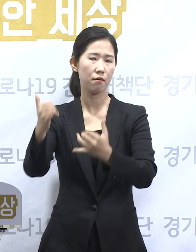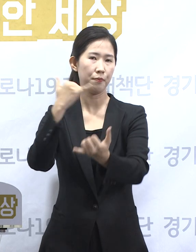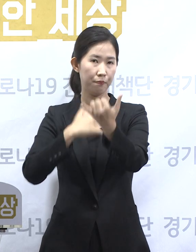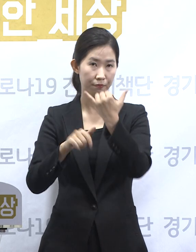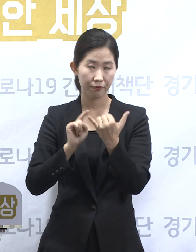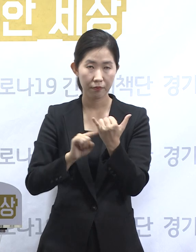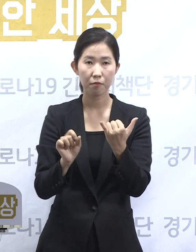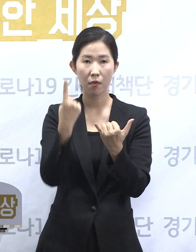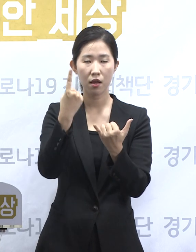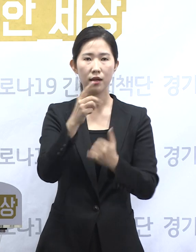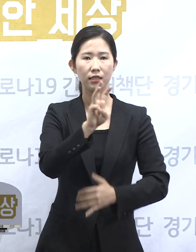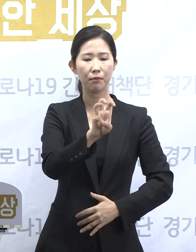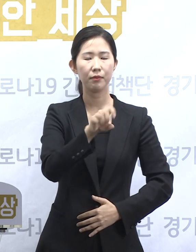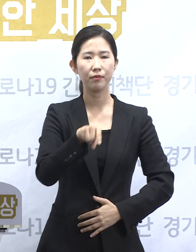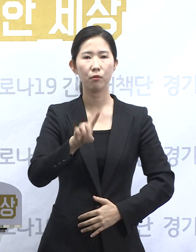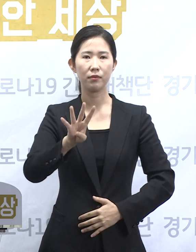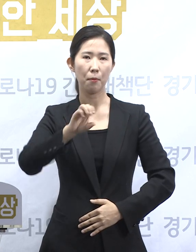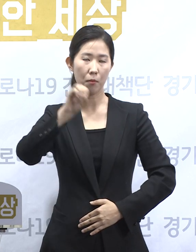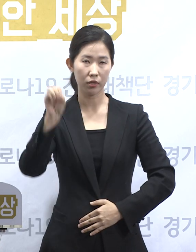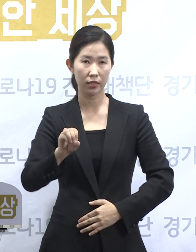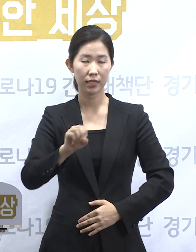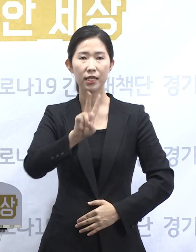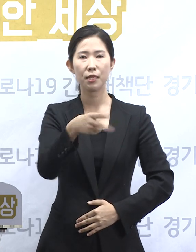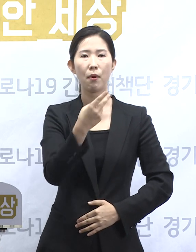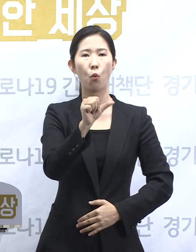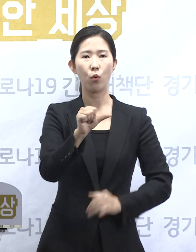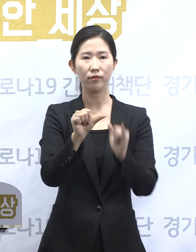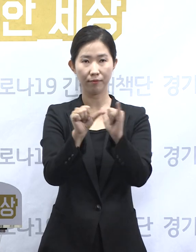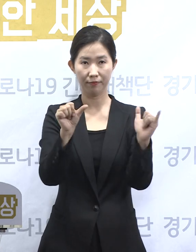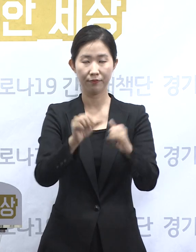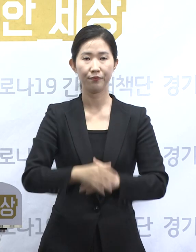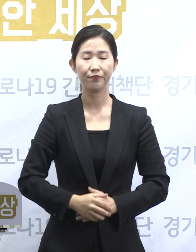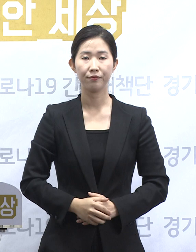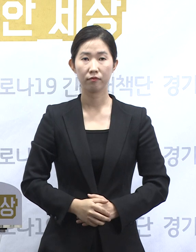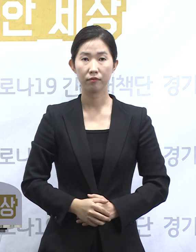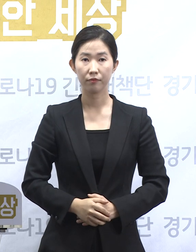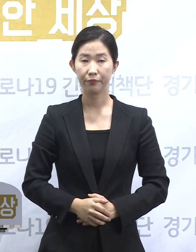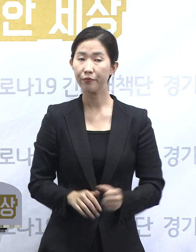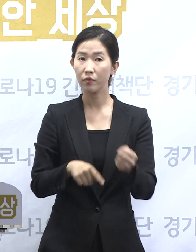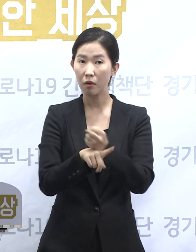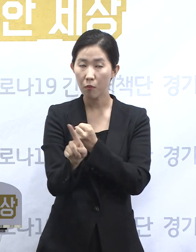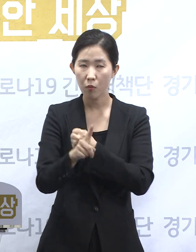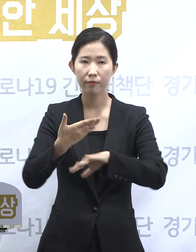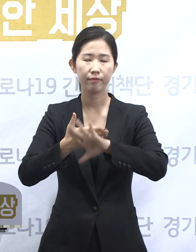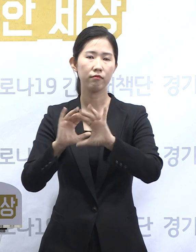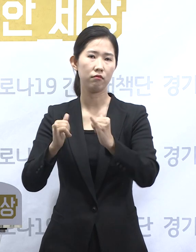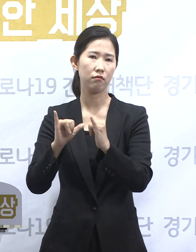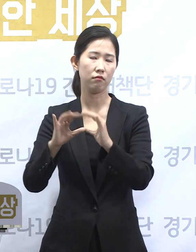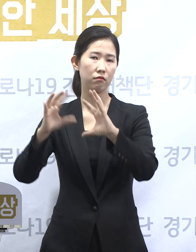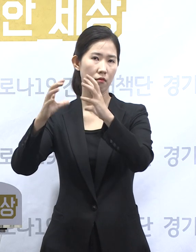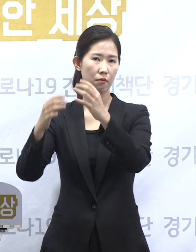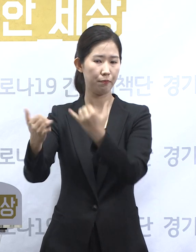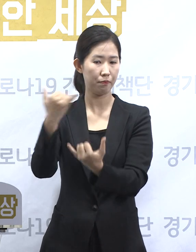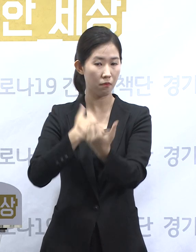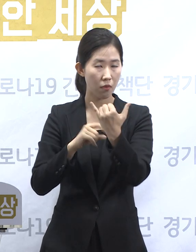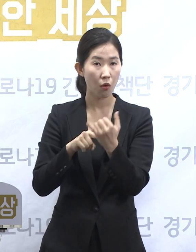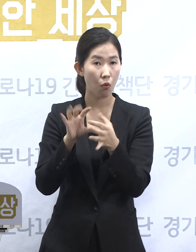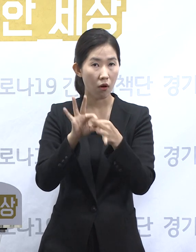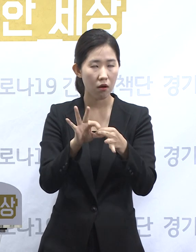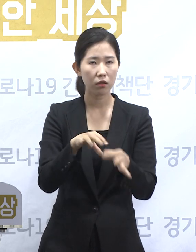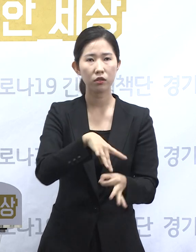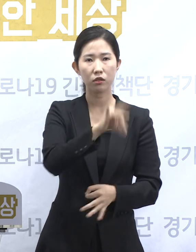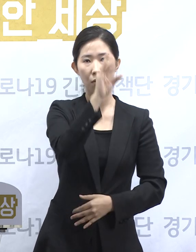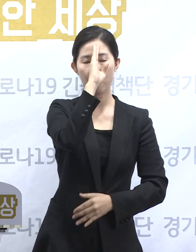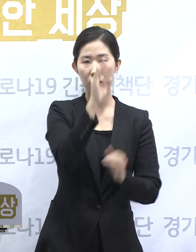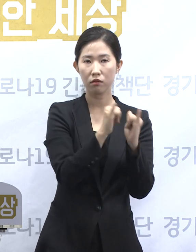전체의 30.4%인 205명입니다. 즉 해외 유입과 관련 있는 확진자는 인덱스 환자